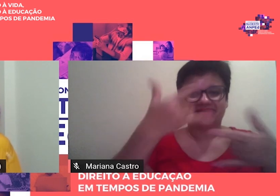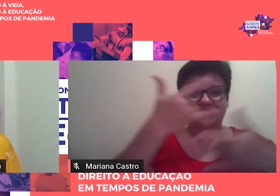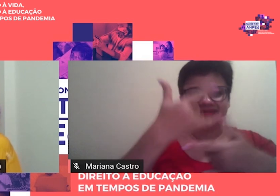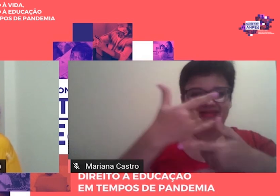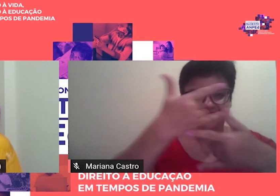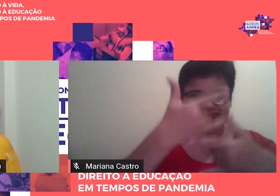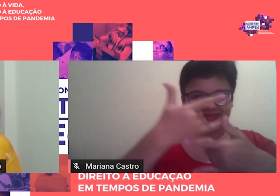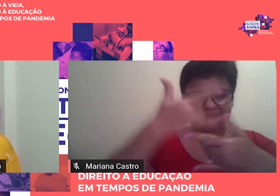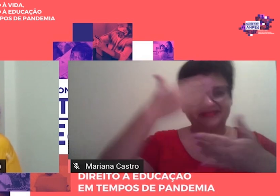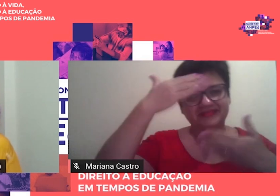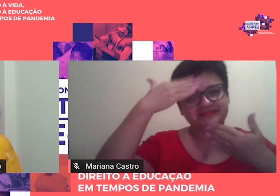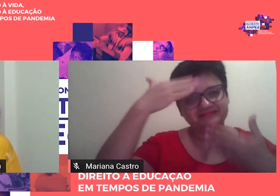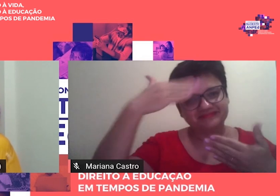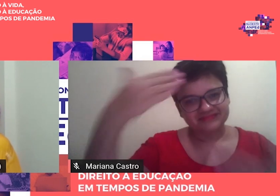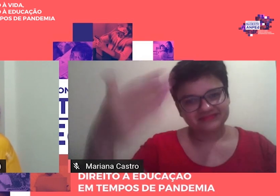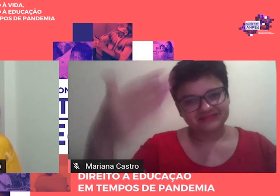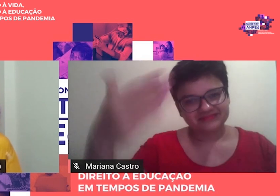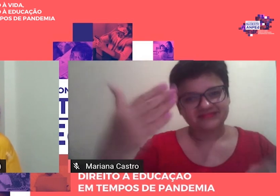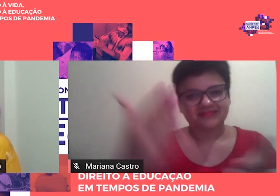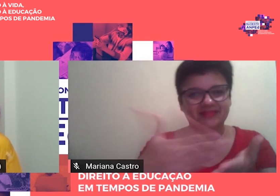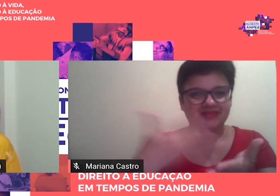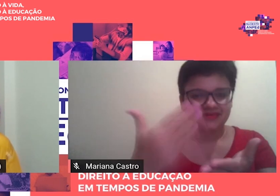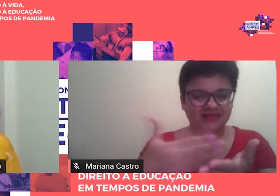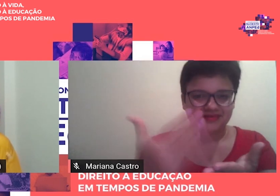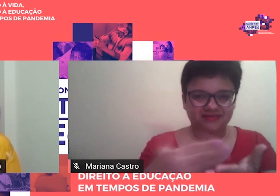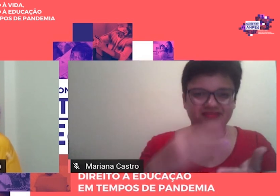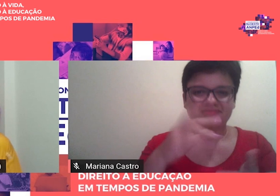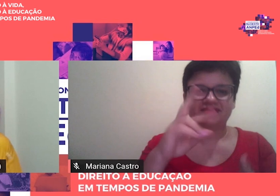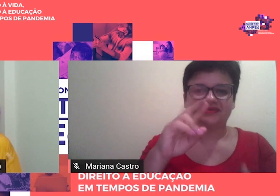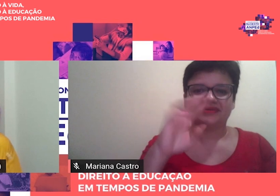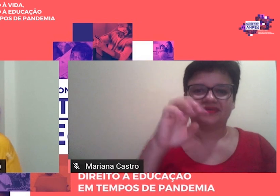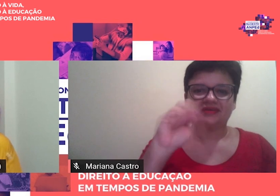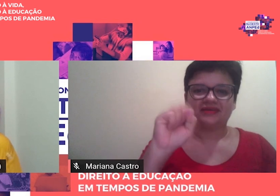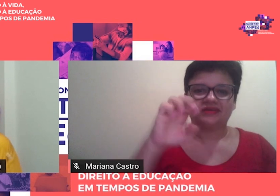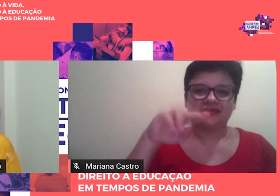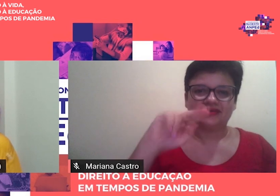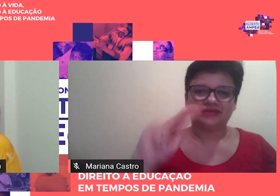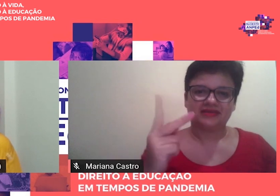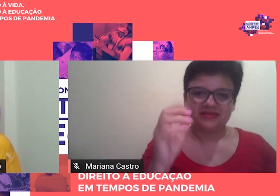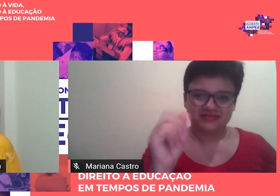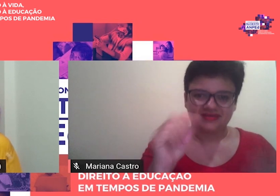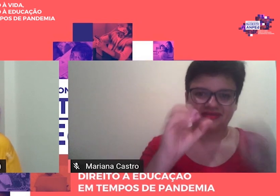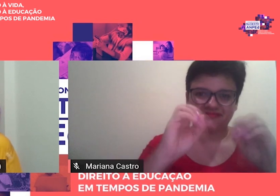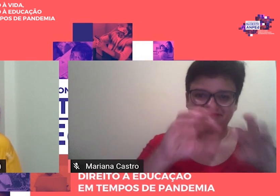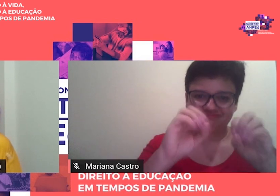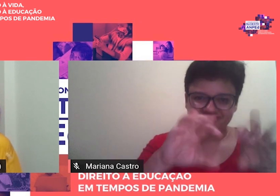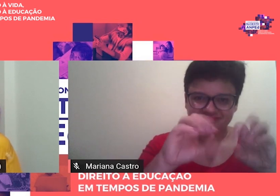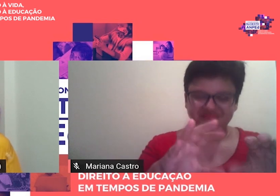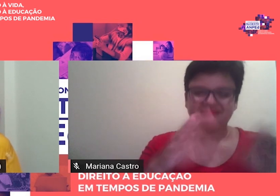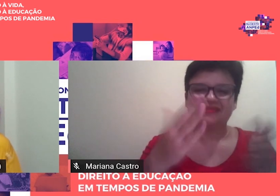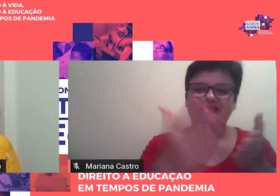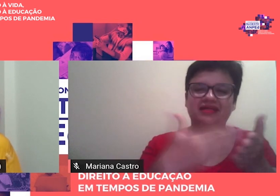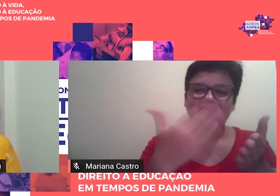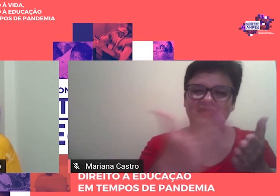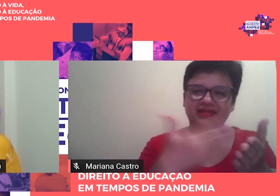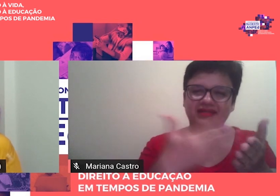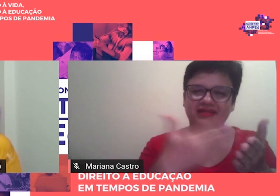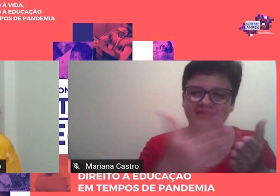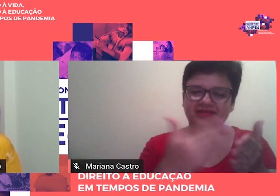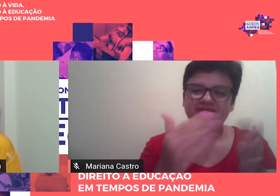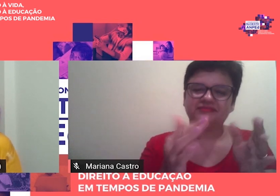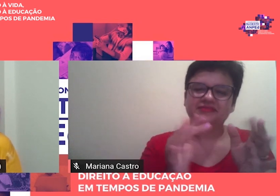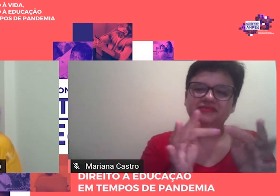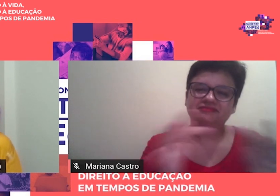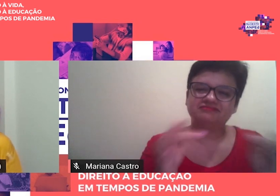homenagem A Education Review Amped Pequenos, grandes livros que marcaram gerações Na